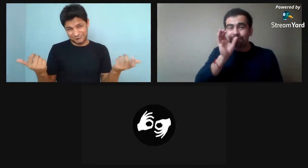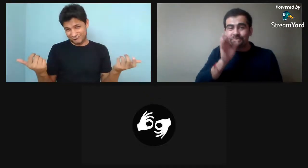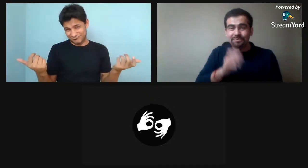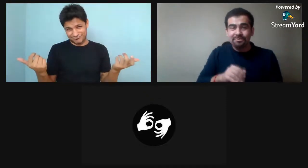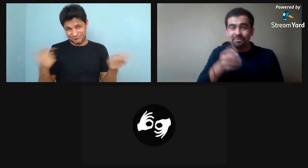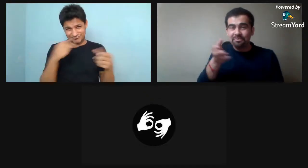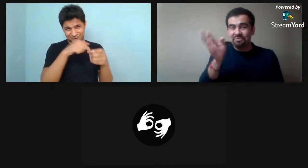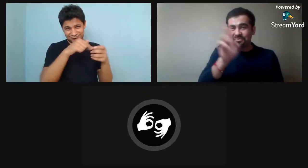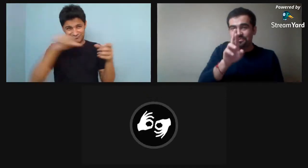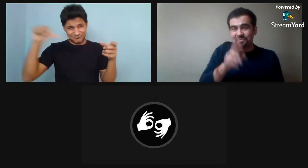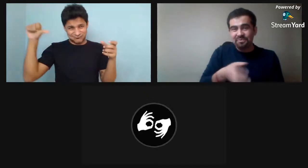Por ejemplo,